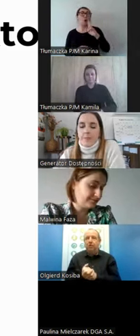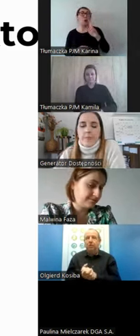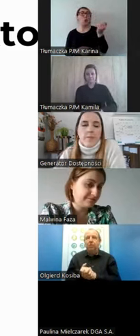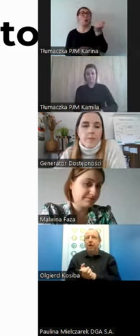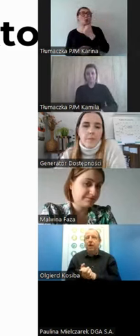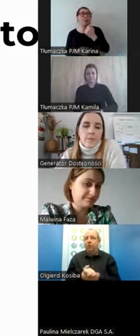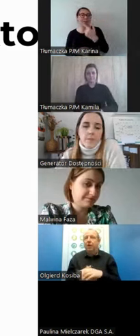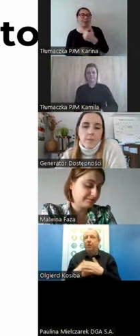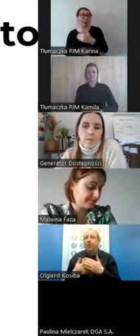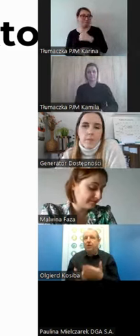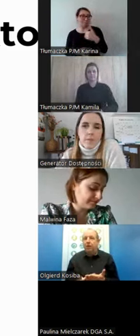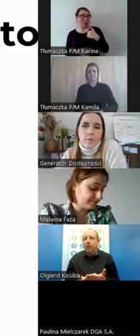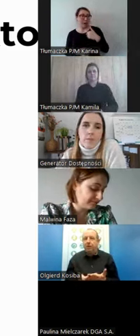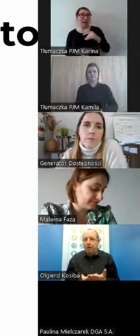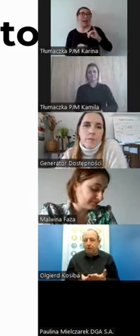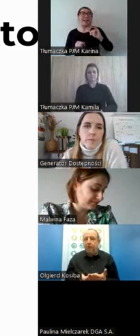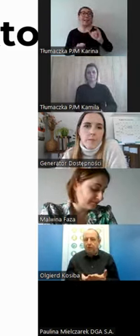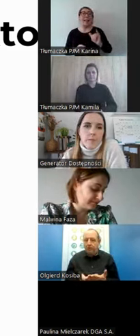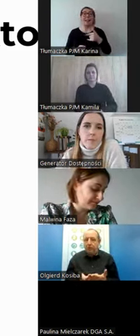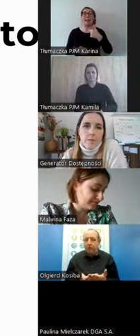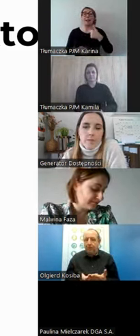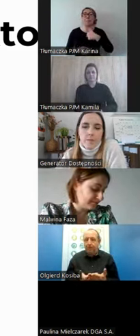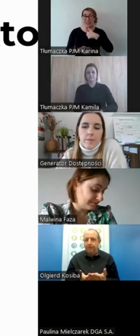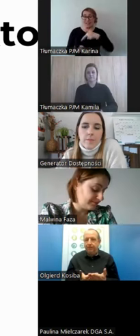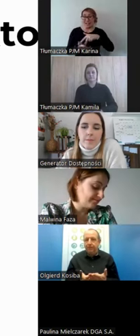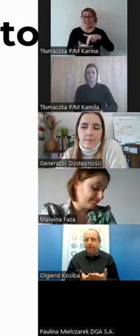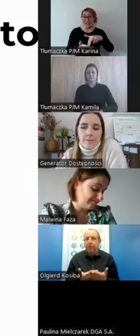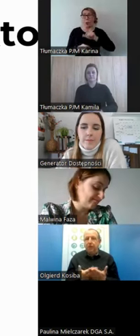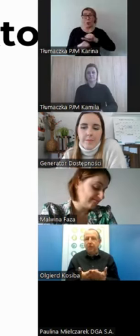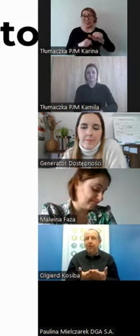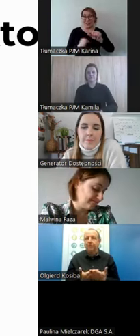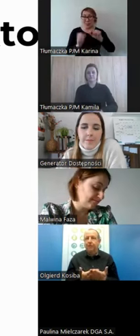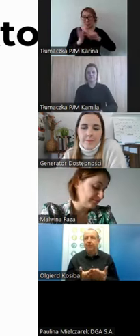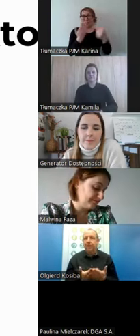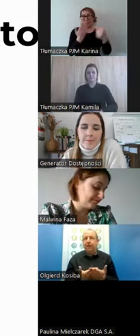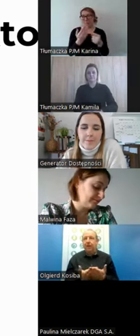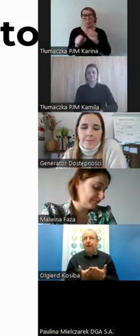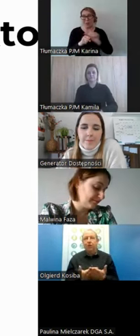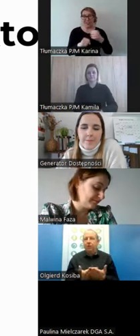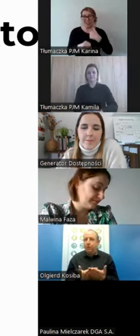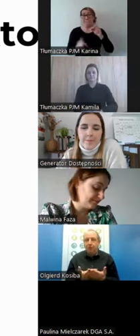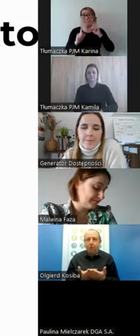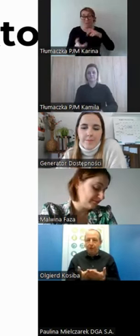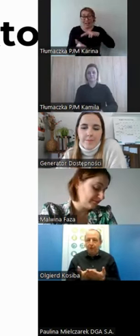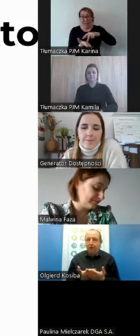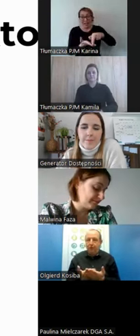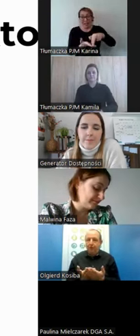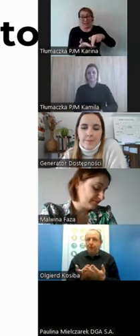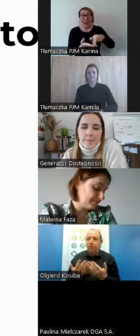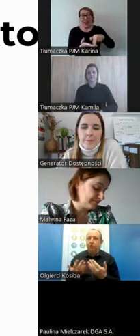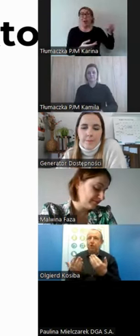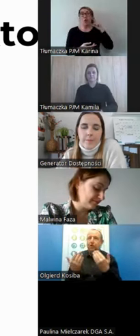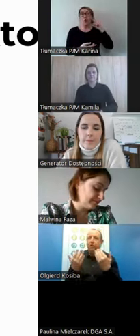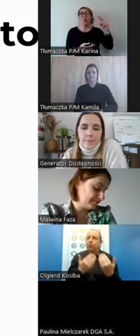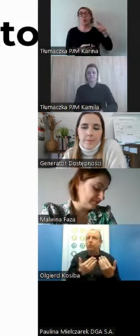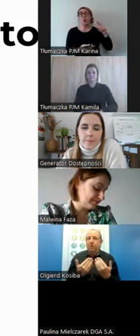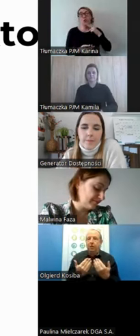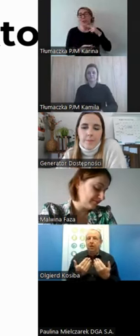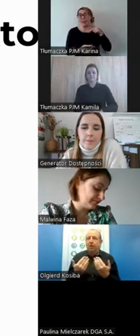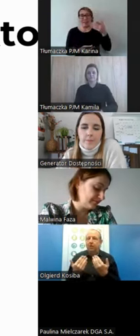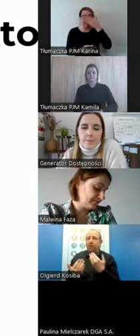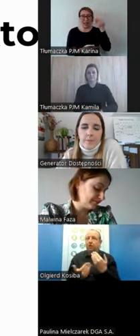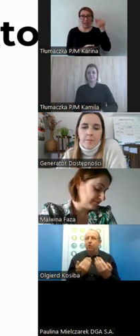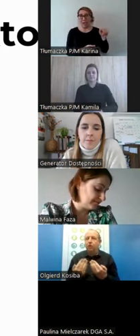że w pytaniu jak mi idzie, nikt nie idzie. My to wiemy. Ale osoba głucha tego nie wie. Może nie